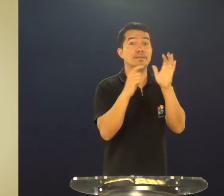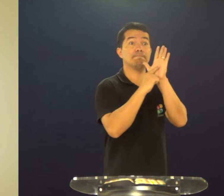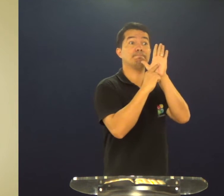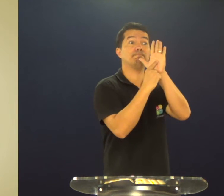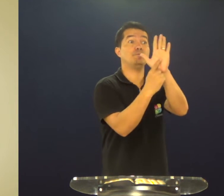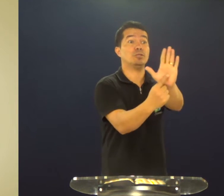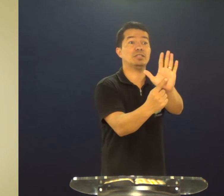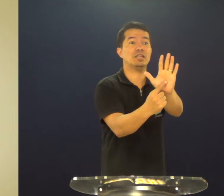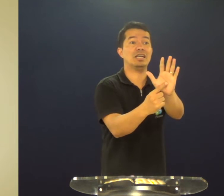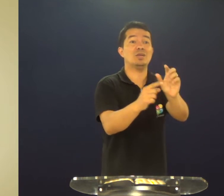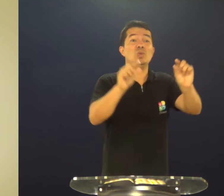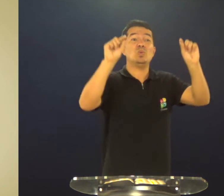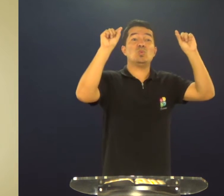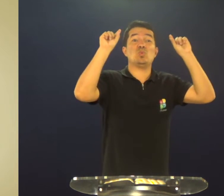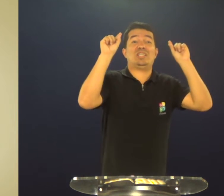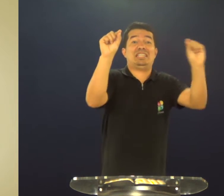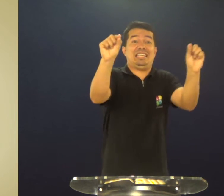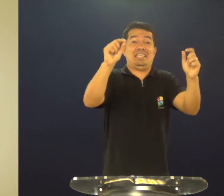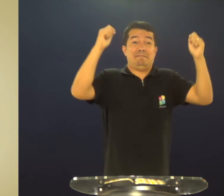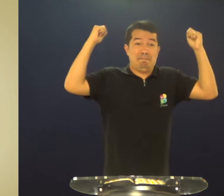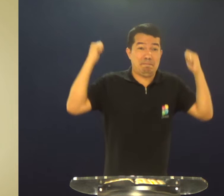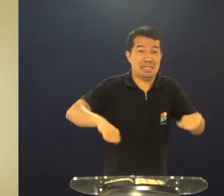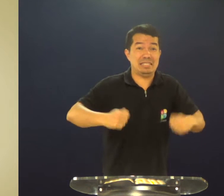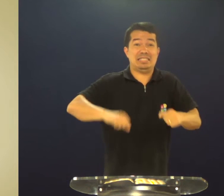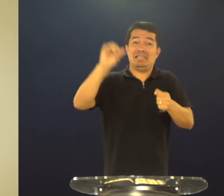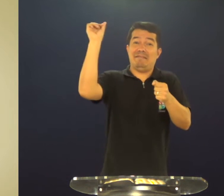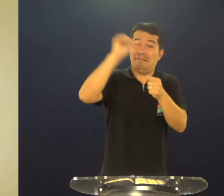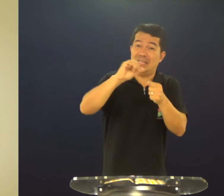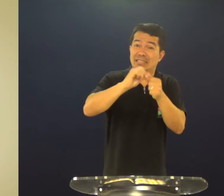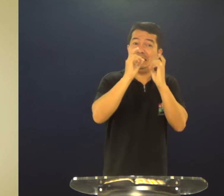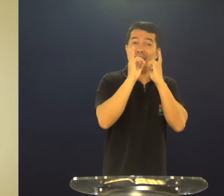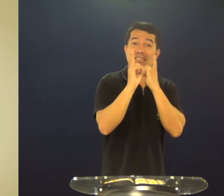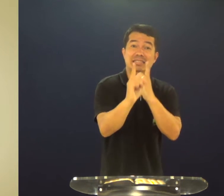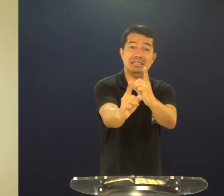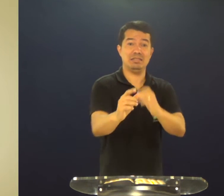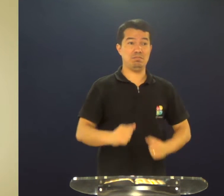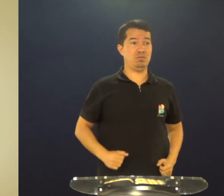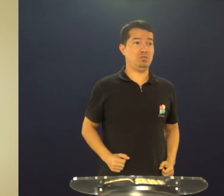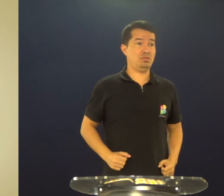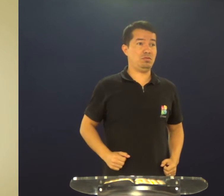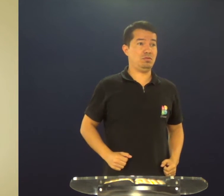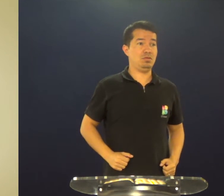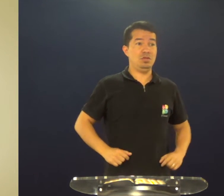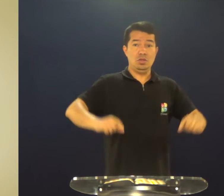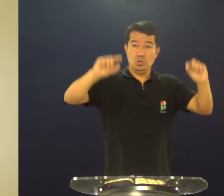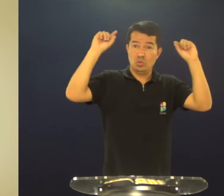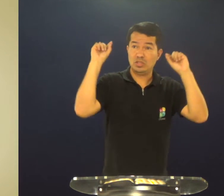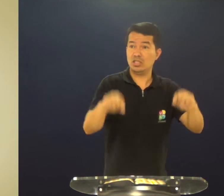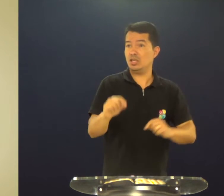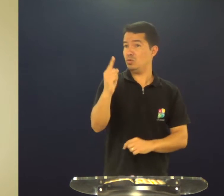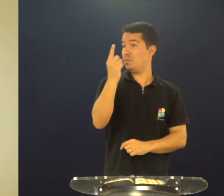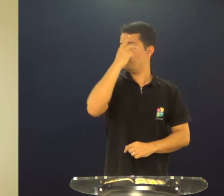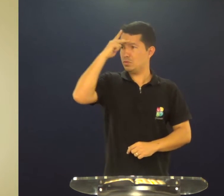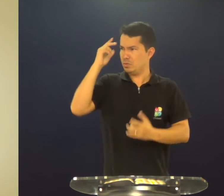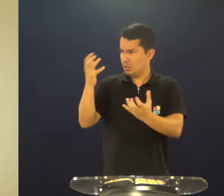Porque Marcos queria mostrar claramente, que o que um discípulo precisa fazer,